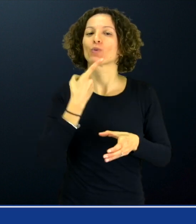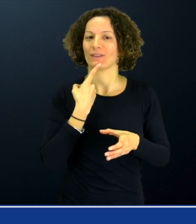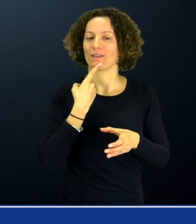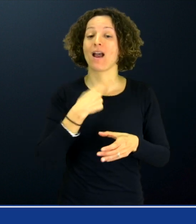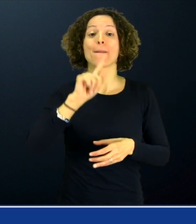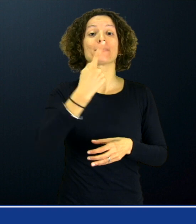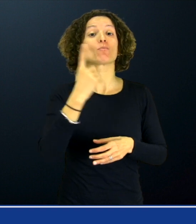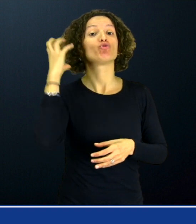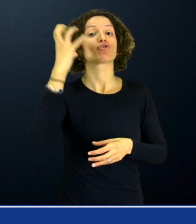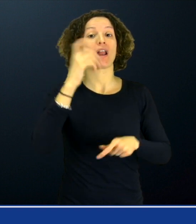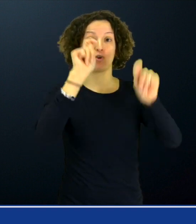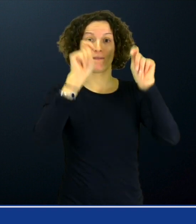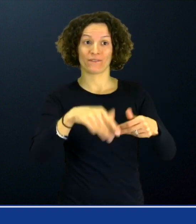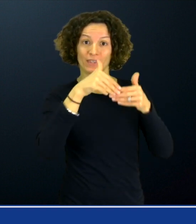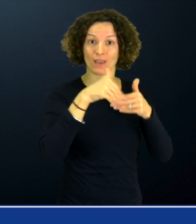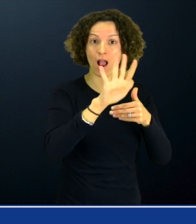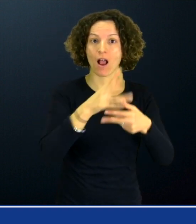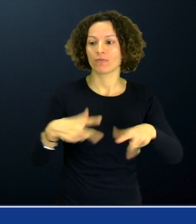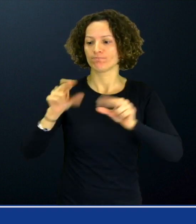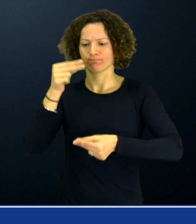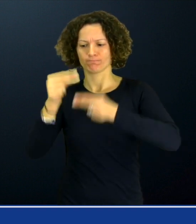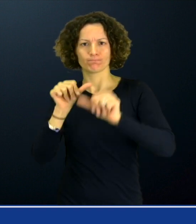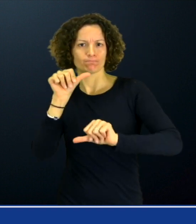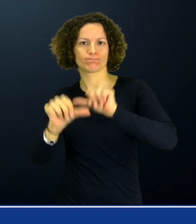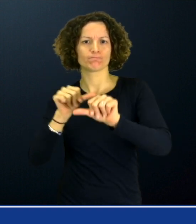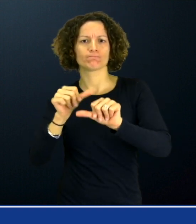partirà la rivalutazione delle pensioni e delle prestazioni assistenziali.